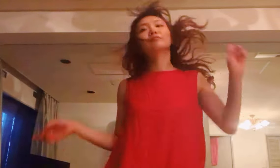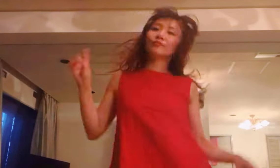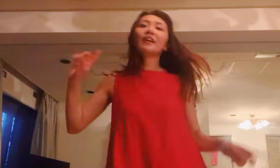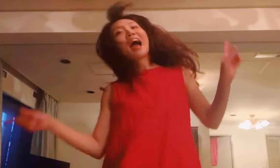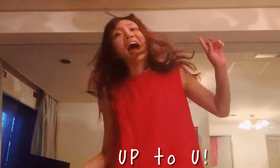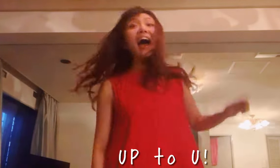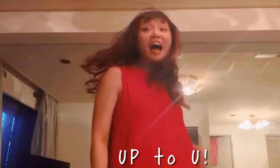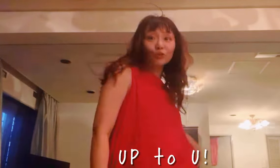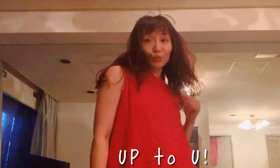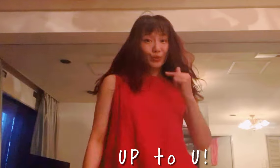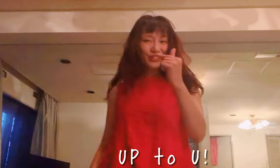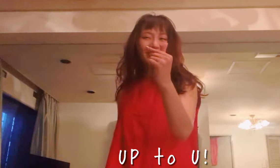After you